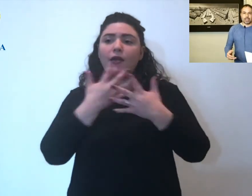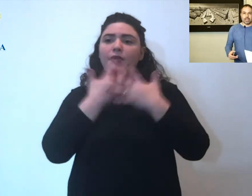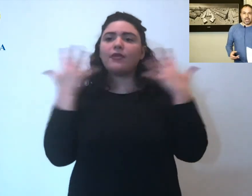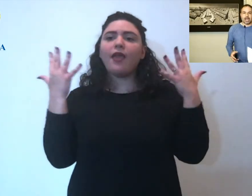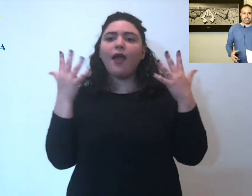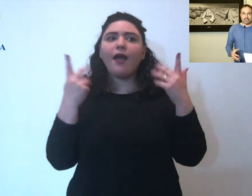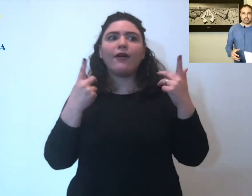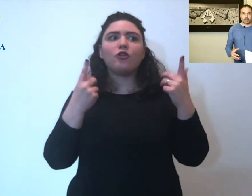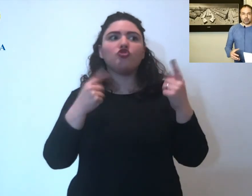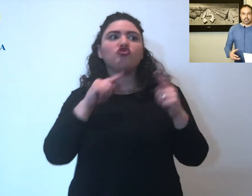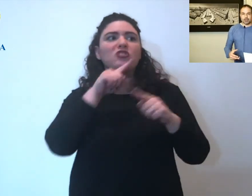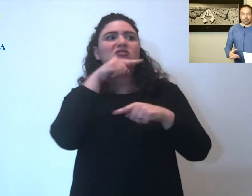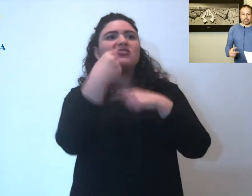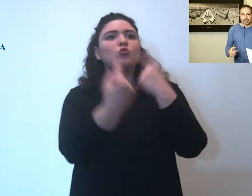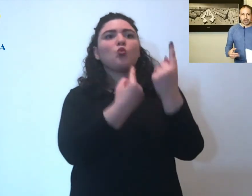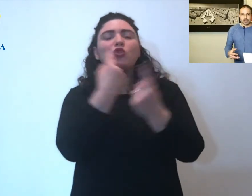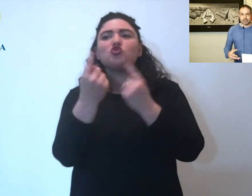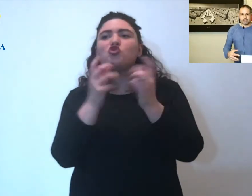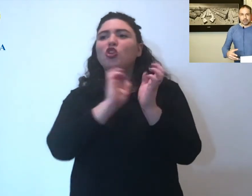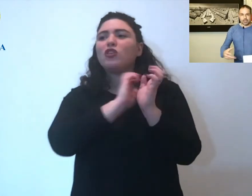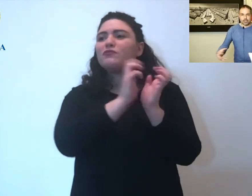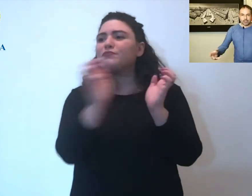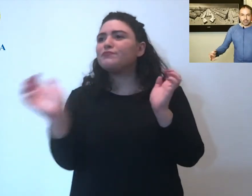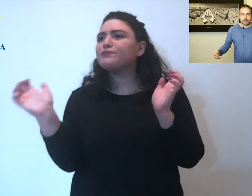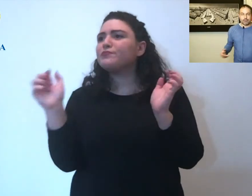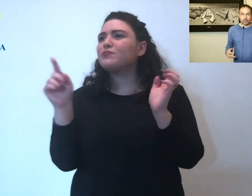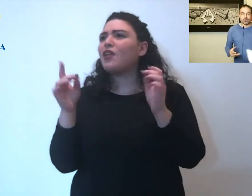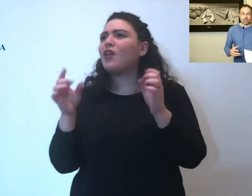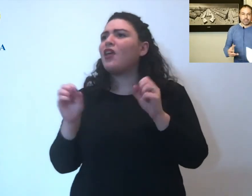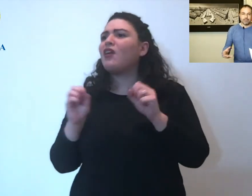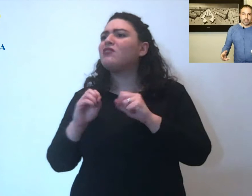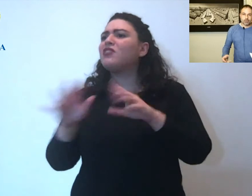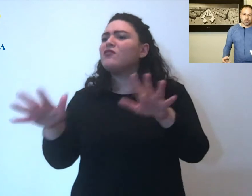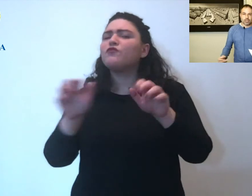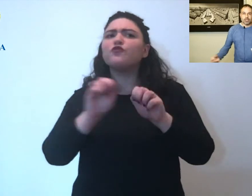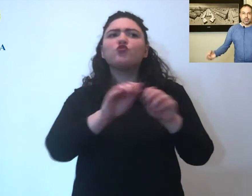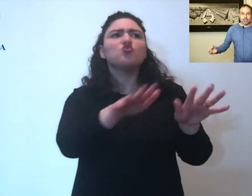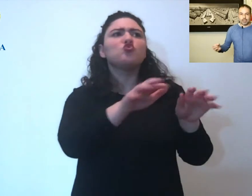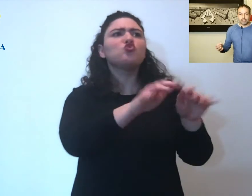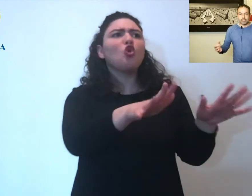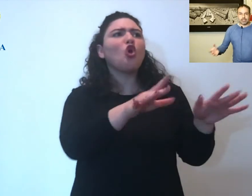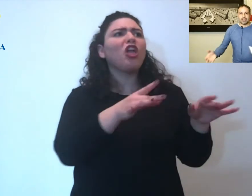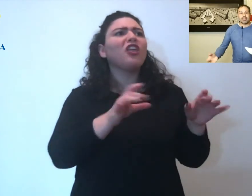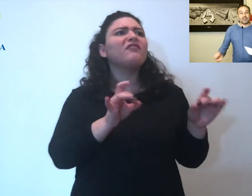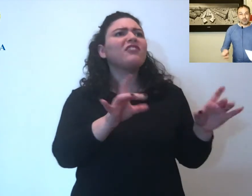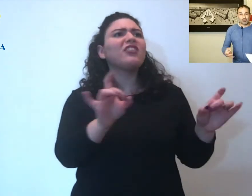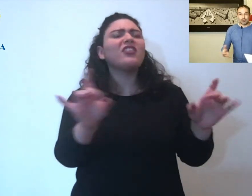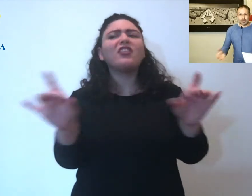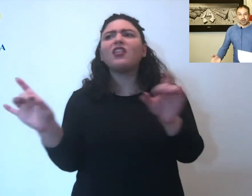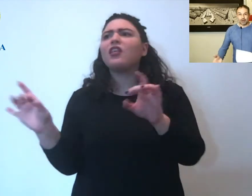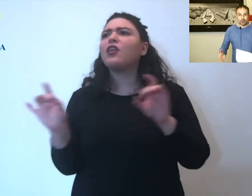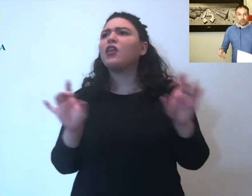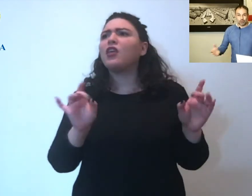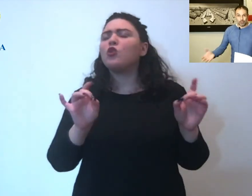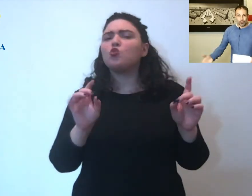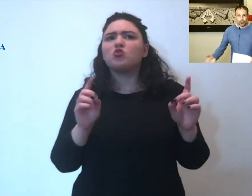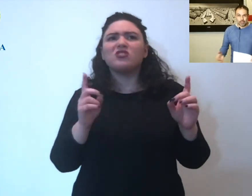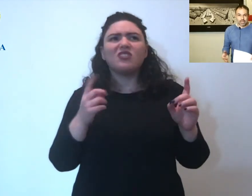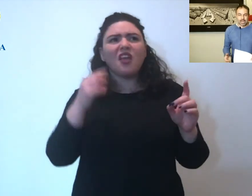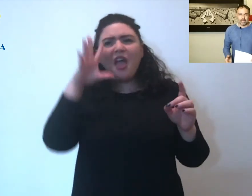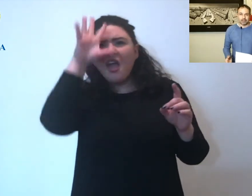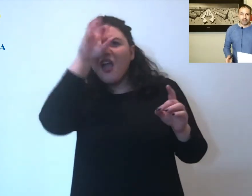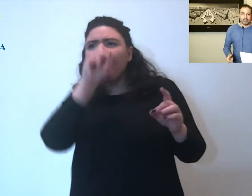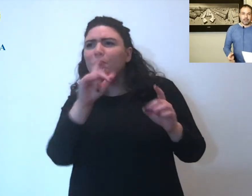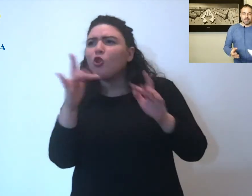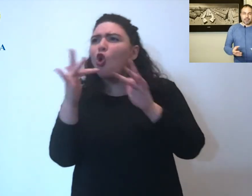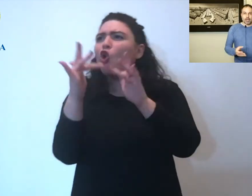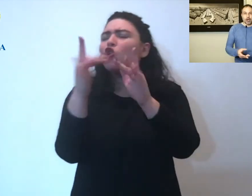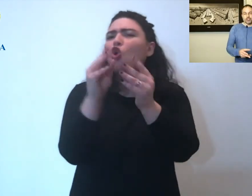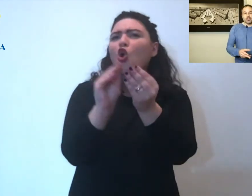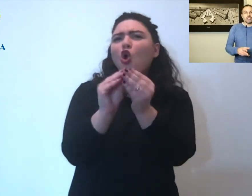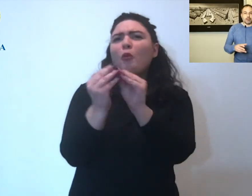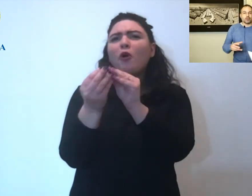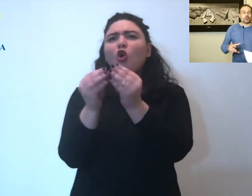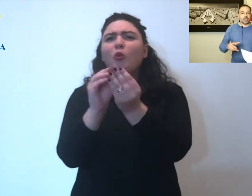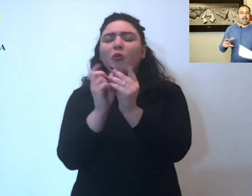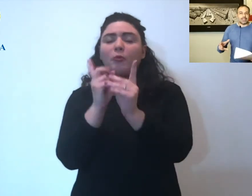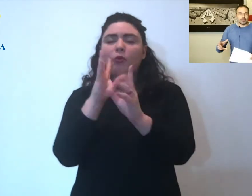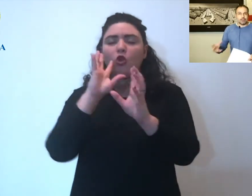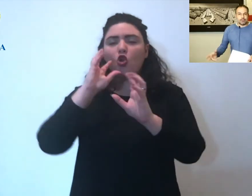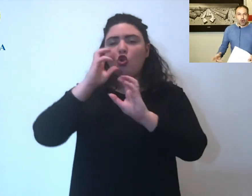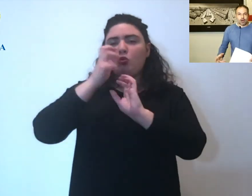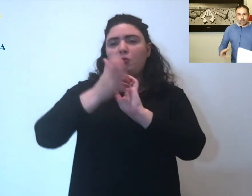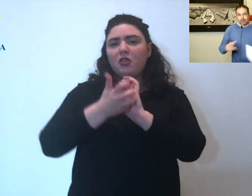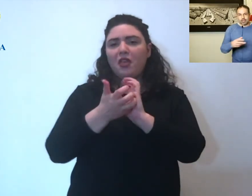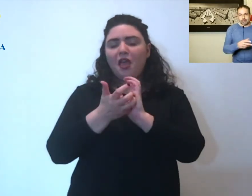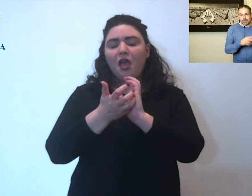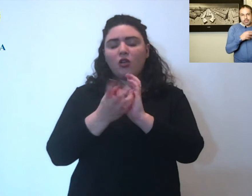di fronte a delle situazioni di diffusione del virus che da ricostruire erano molto più complicate oggi siamo